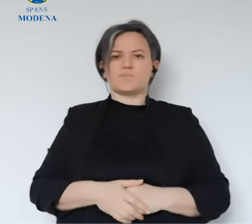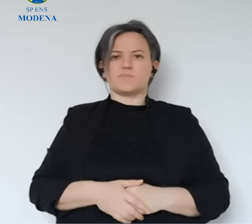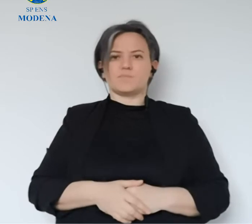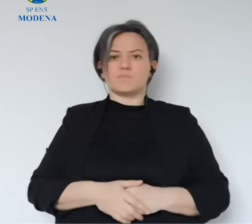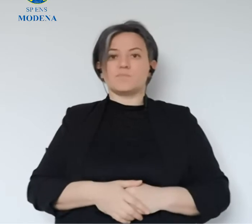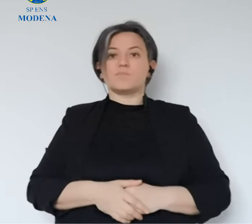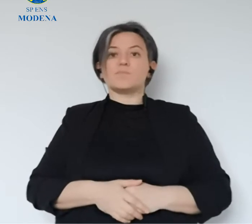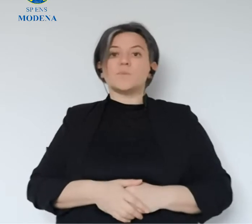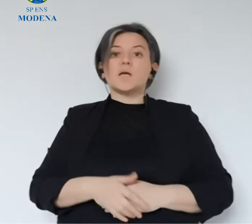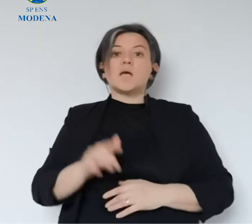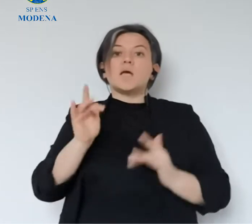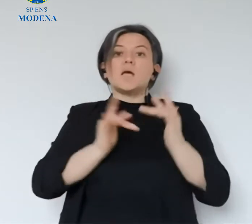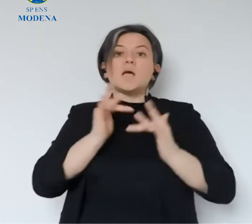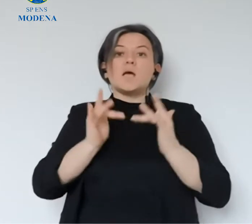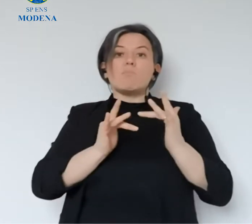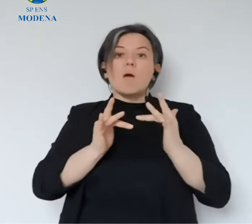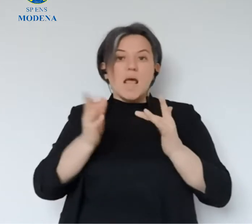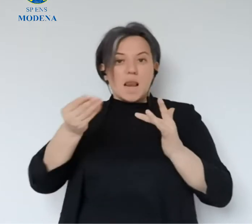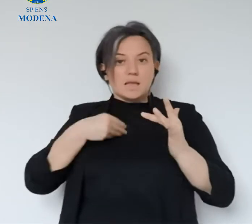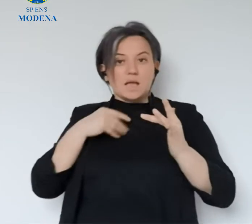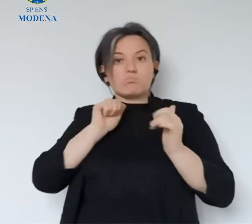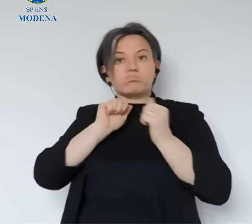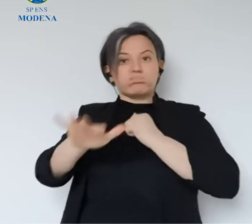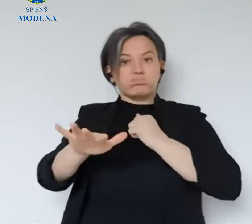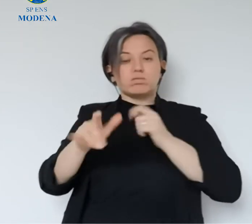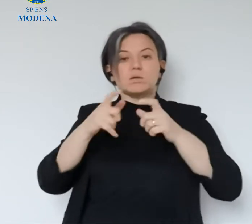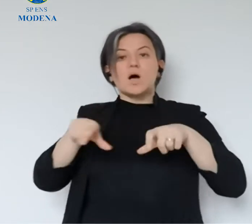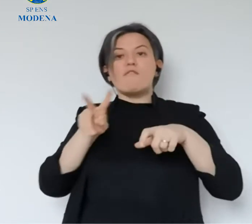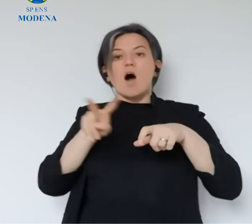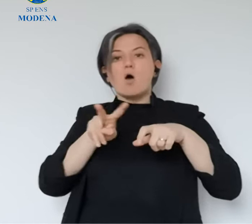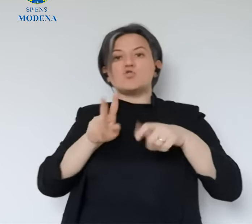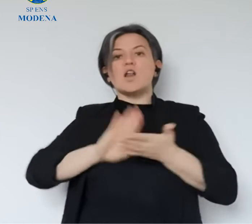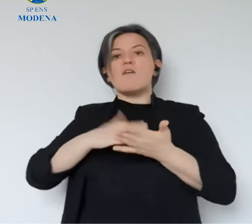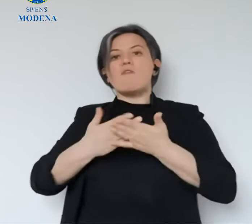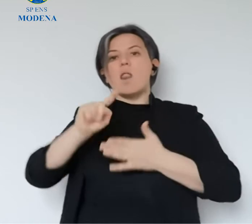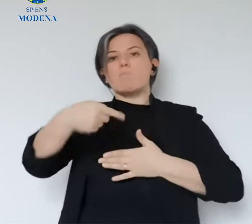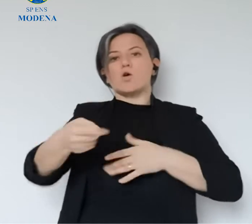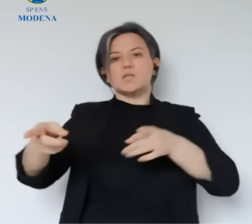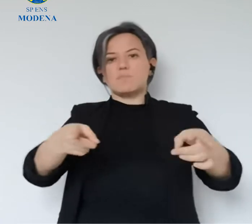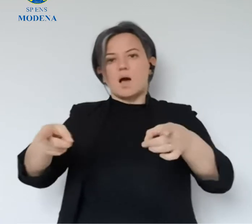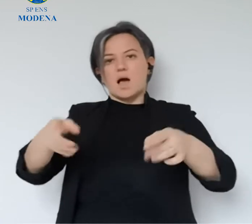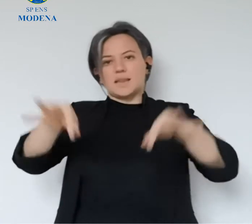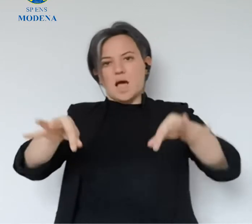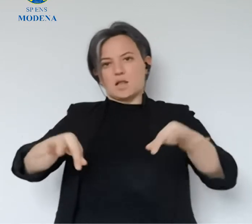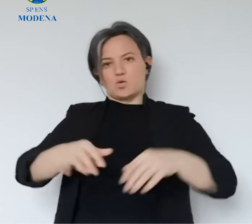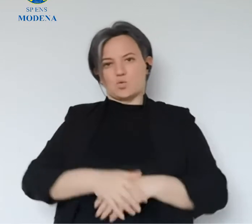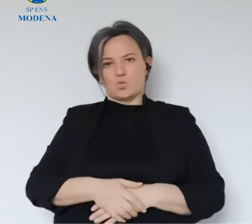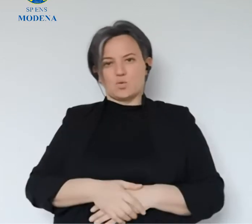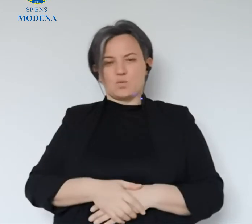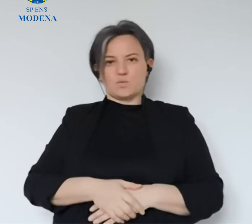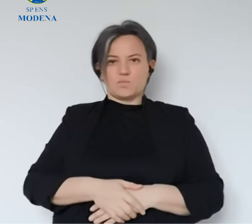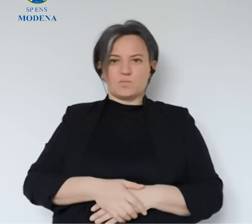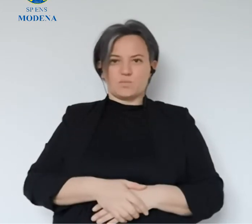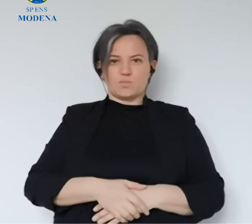da casa perché questa comunicazione la stiamo dando anche a chi ha lasciato la propria mail, il proprio indirizzo al fine di avere